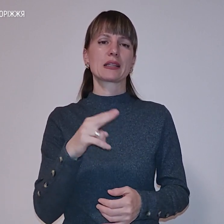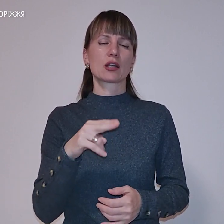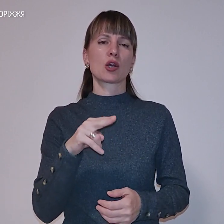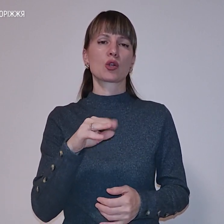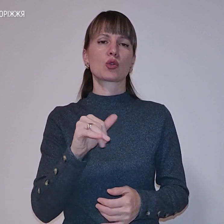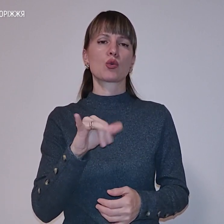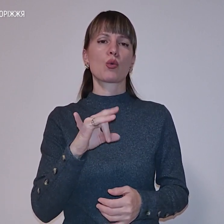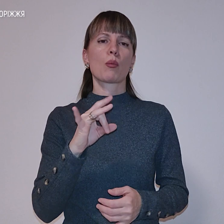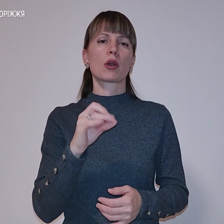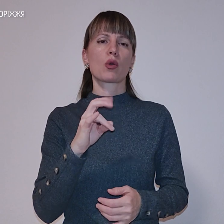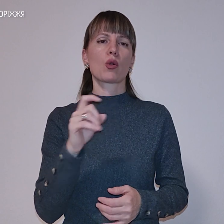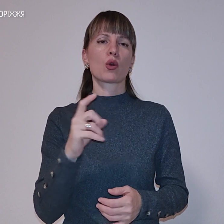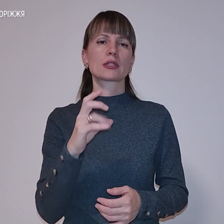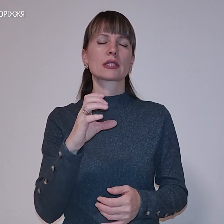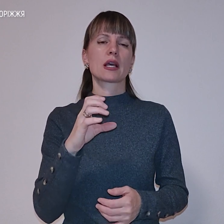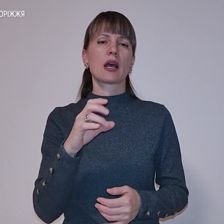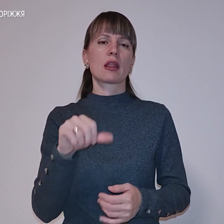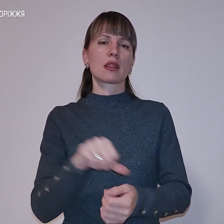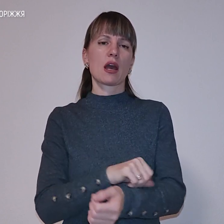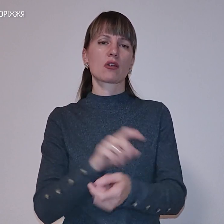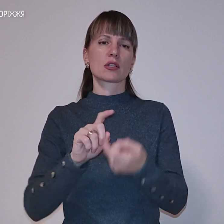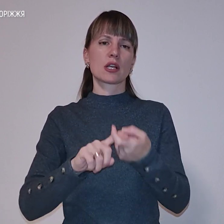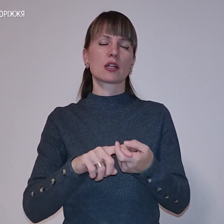наркозалежні. Новини на Суспільному, Запоріжжя.